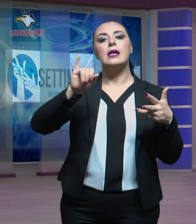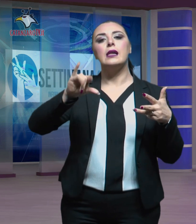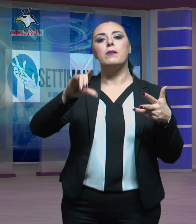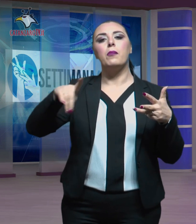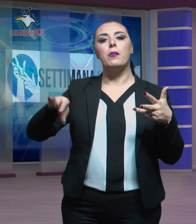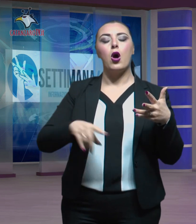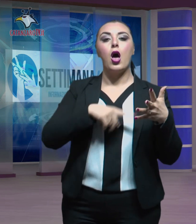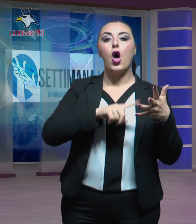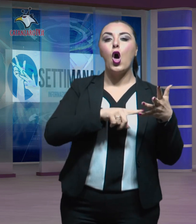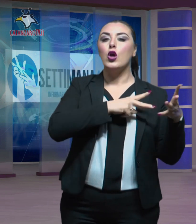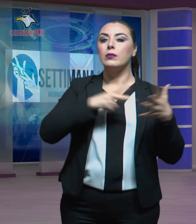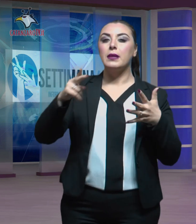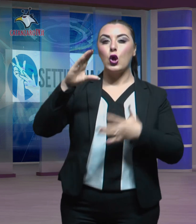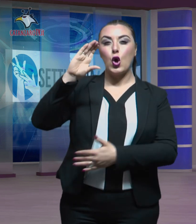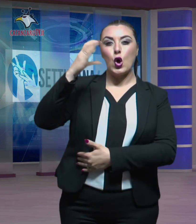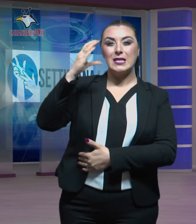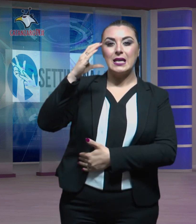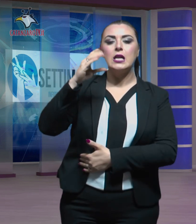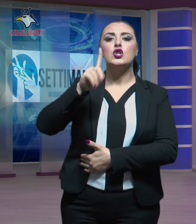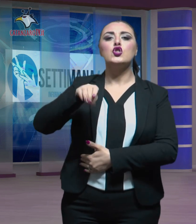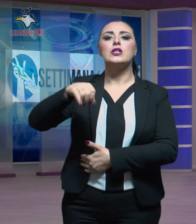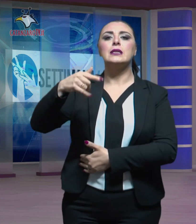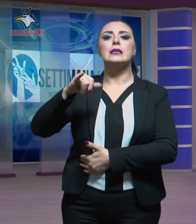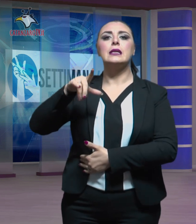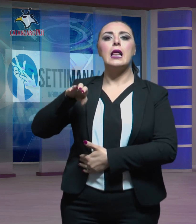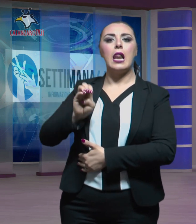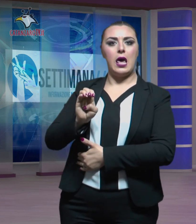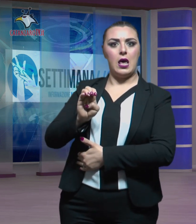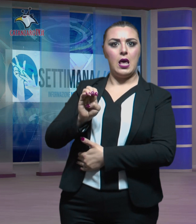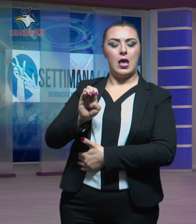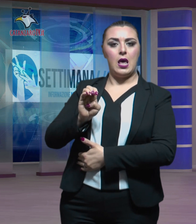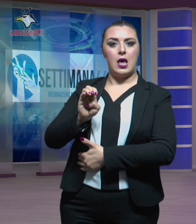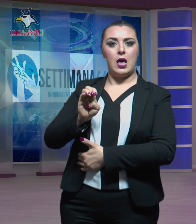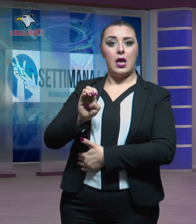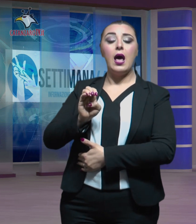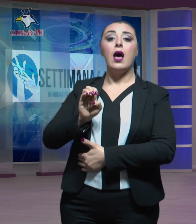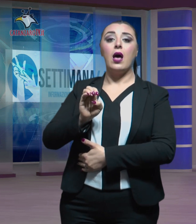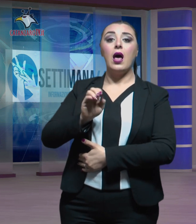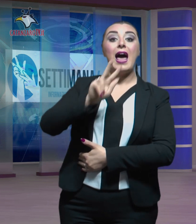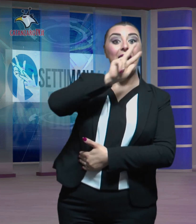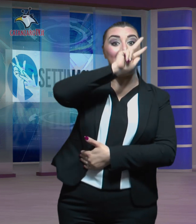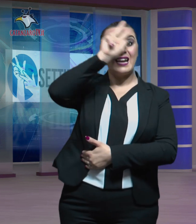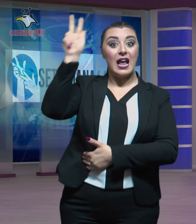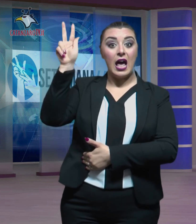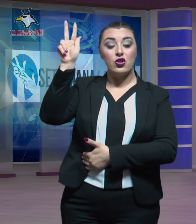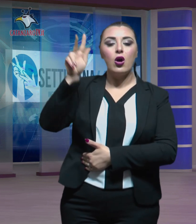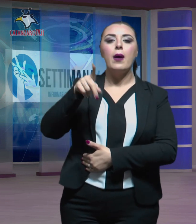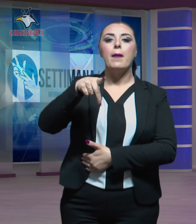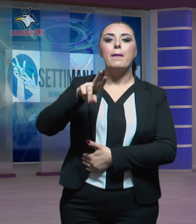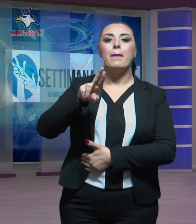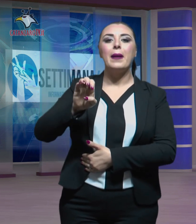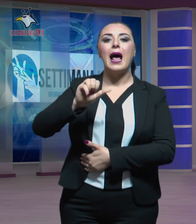ospedaliera di Cosenza Gentile, a quella di Reggio Preianò,